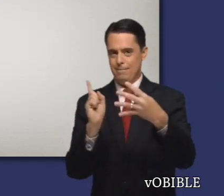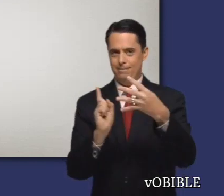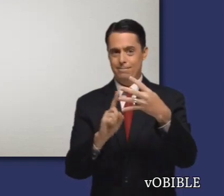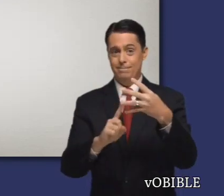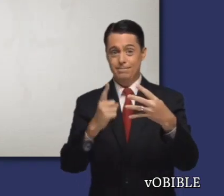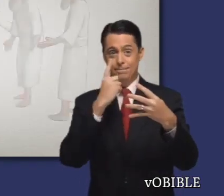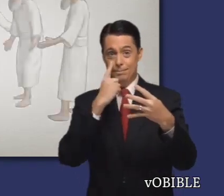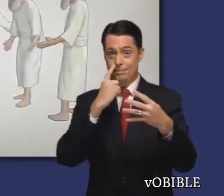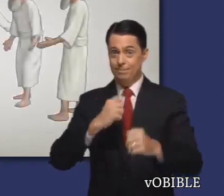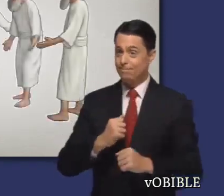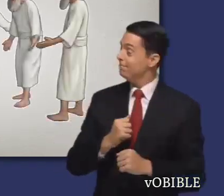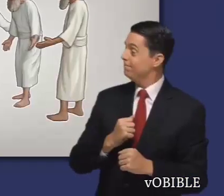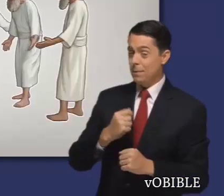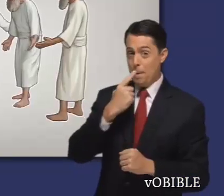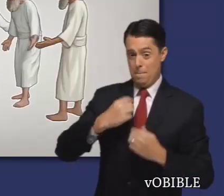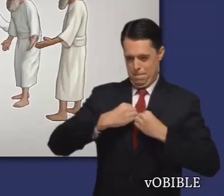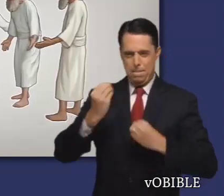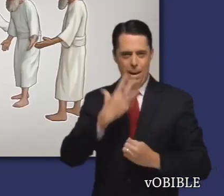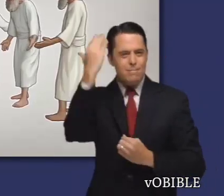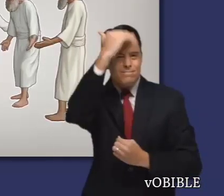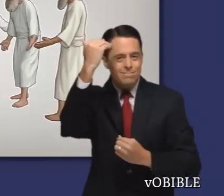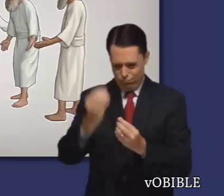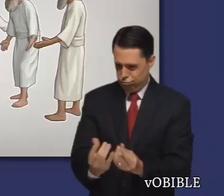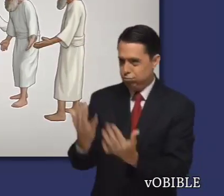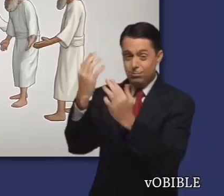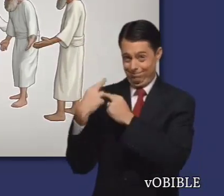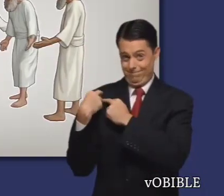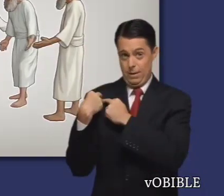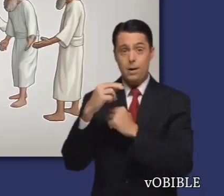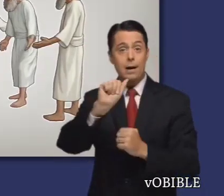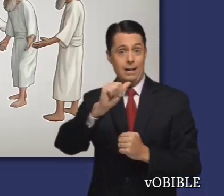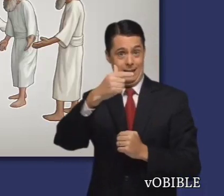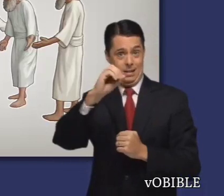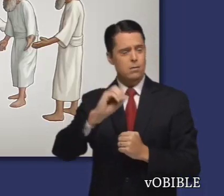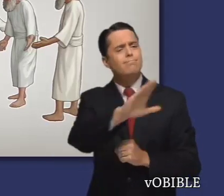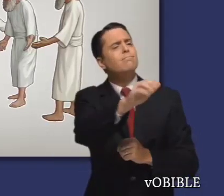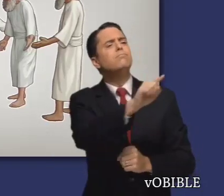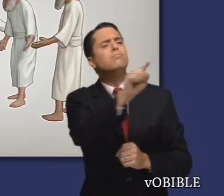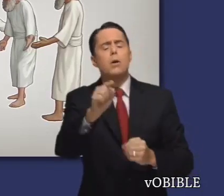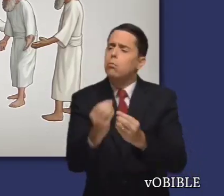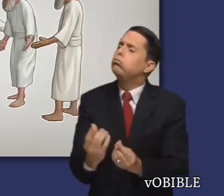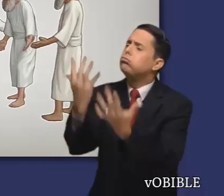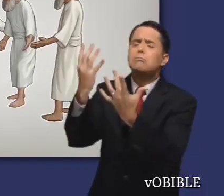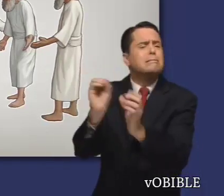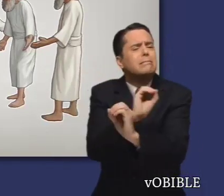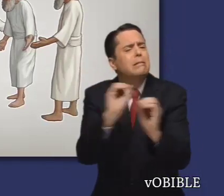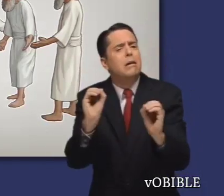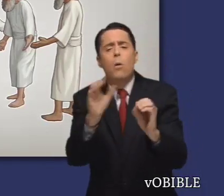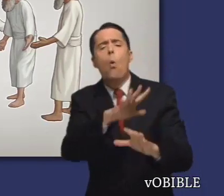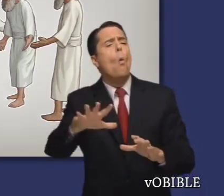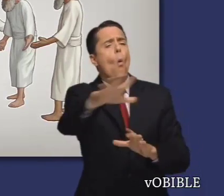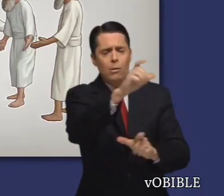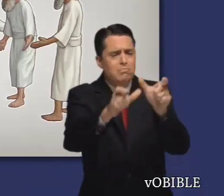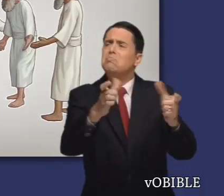Después, Ageo transmite el tercer mensaje a los sacerdotes. Les explica que, como se ha descuidado la adoración